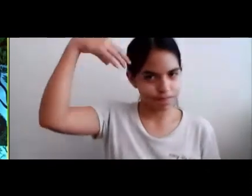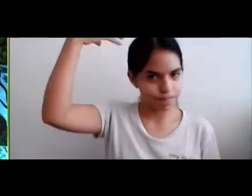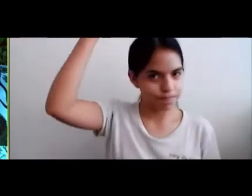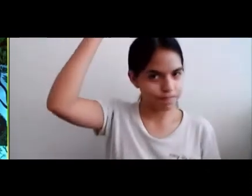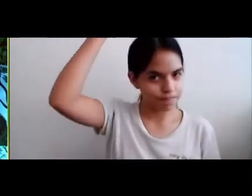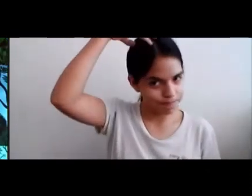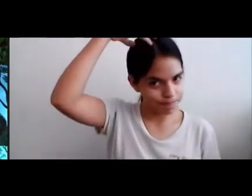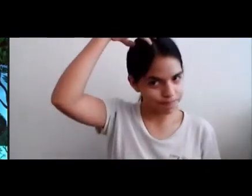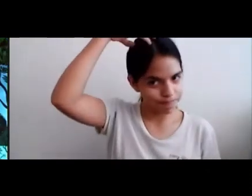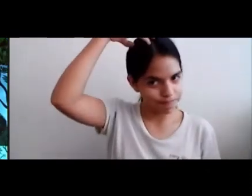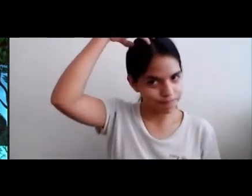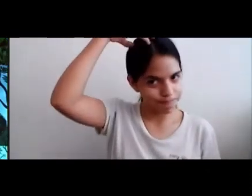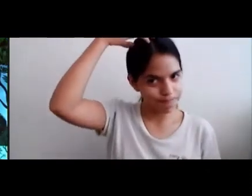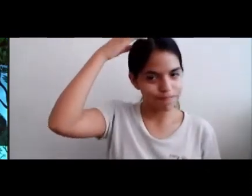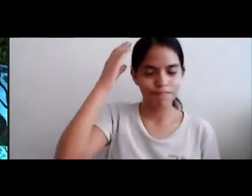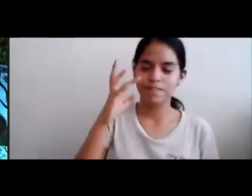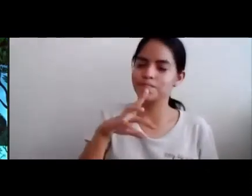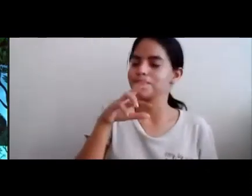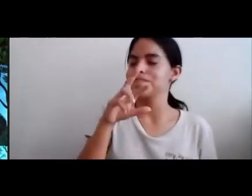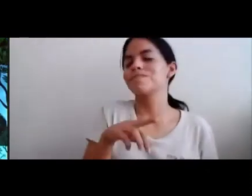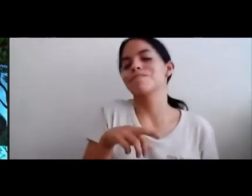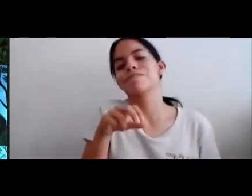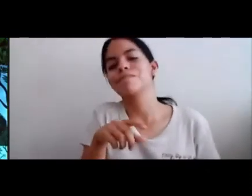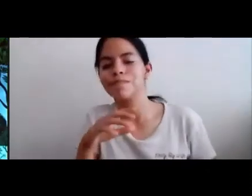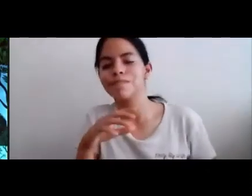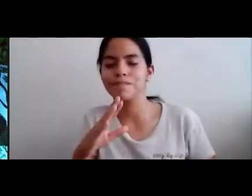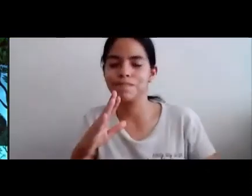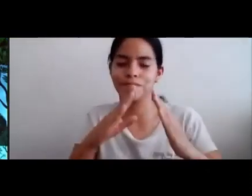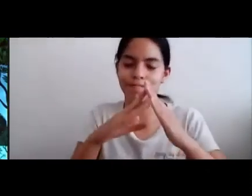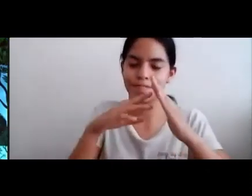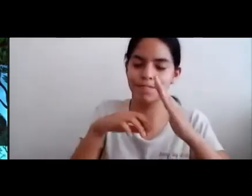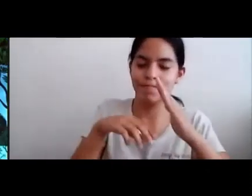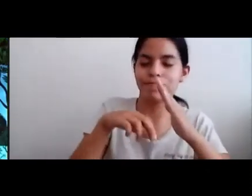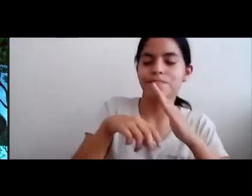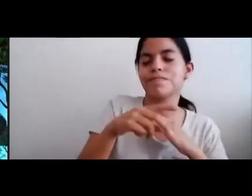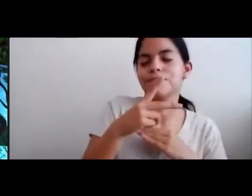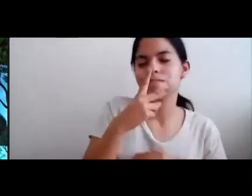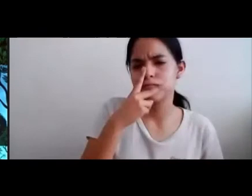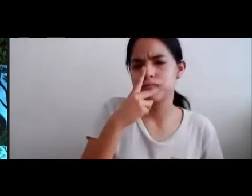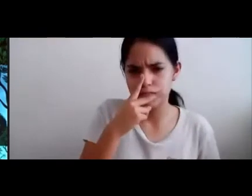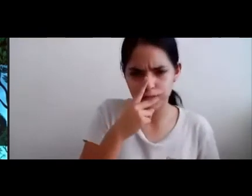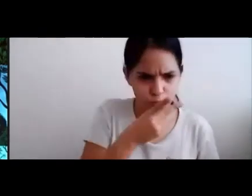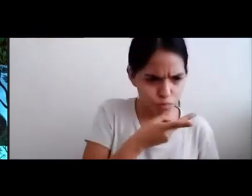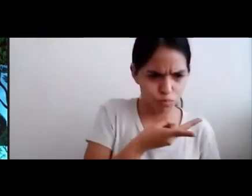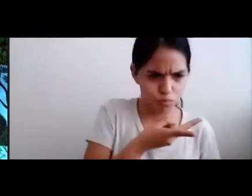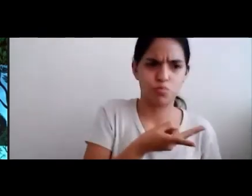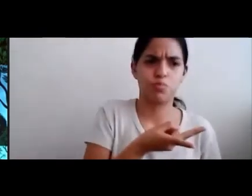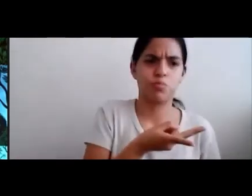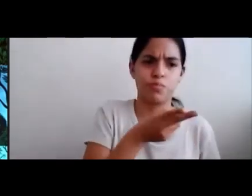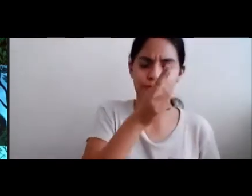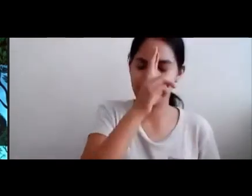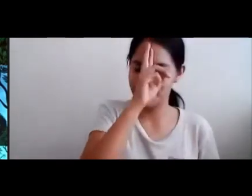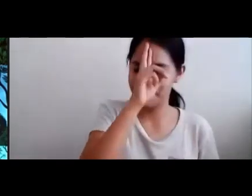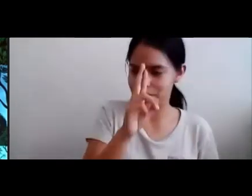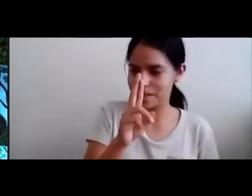Soy el príncipe El príncipe Entró Y al observar Que estaban